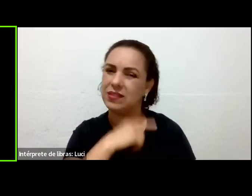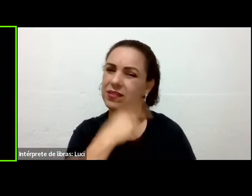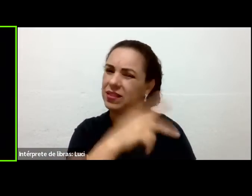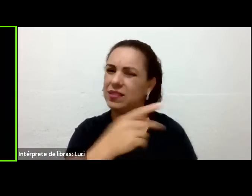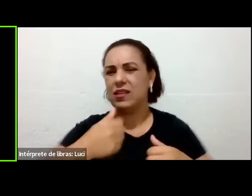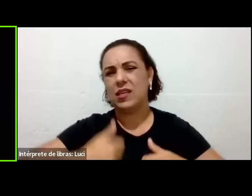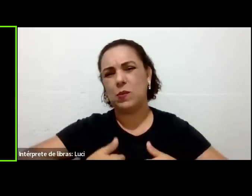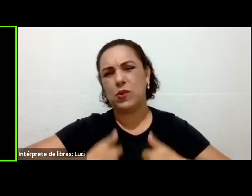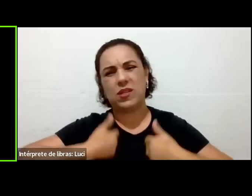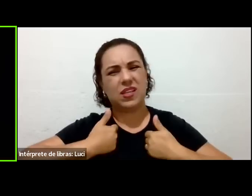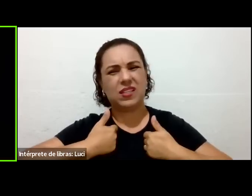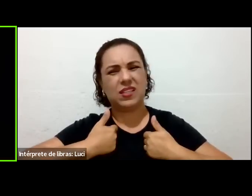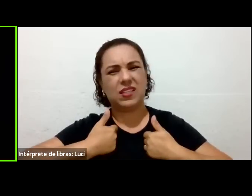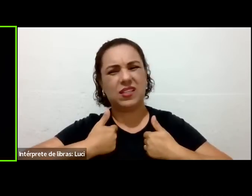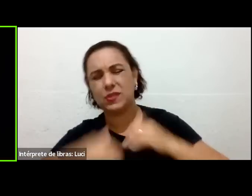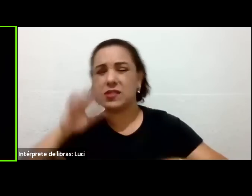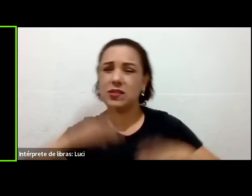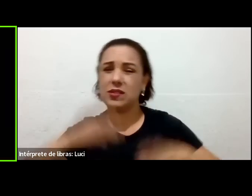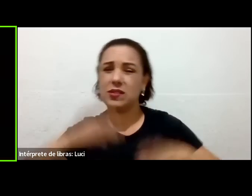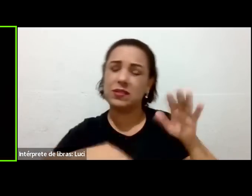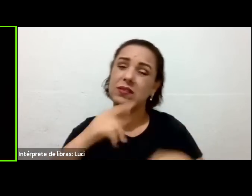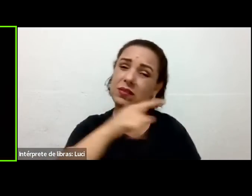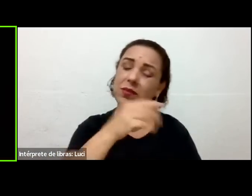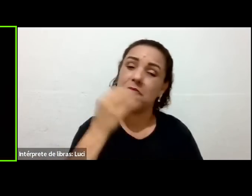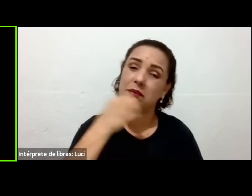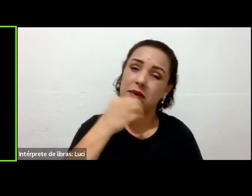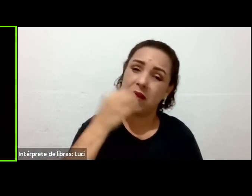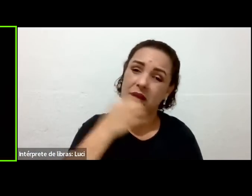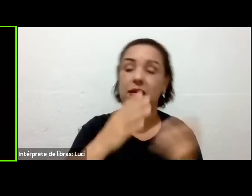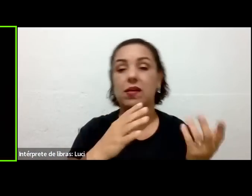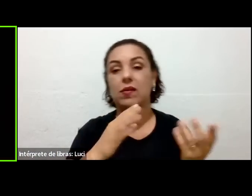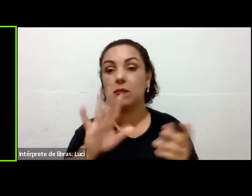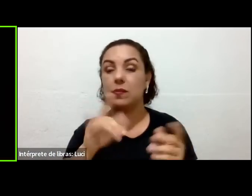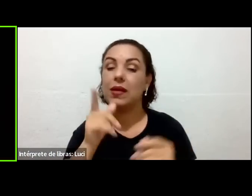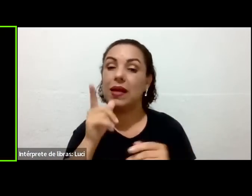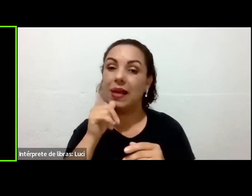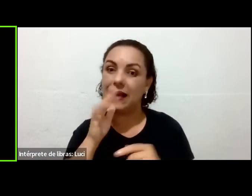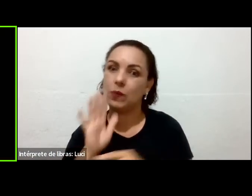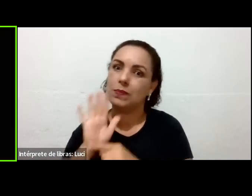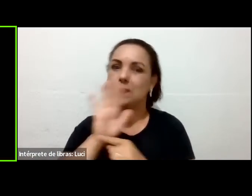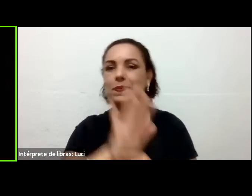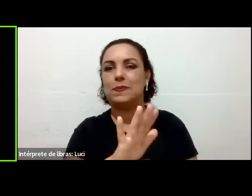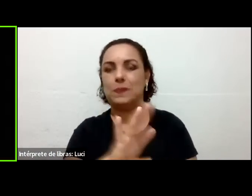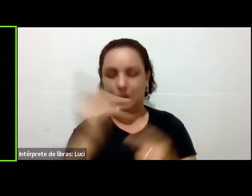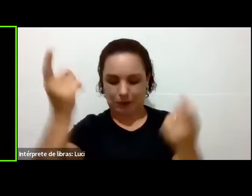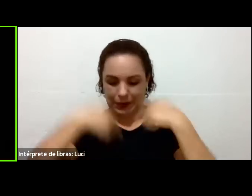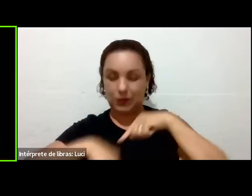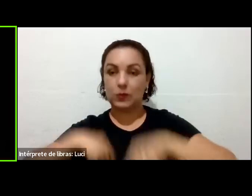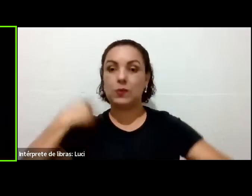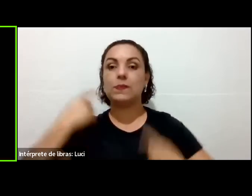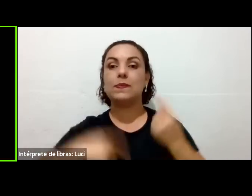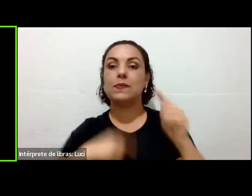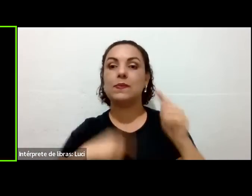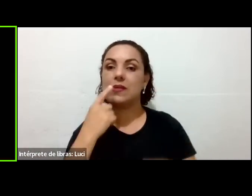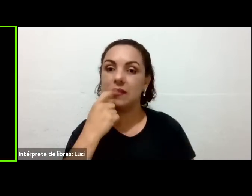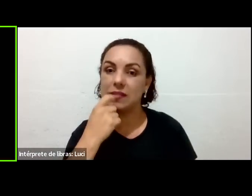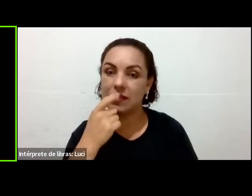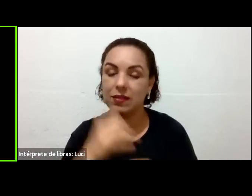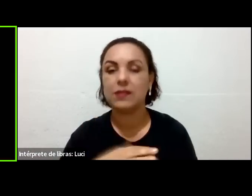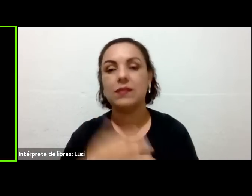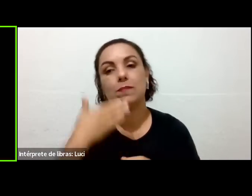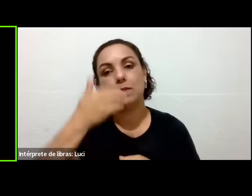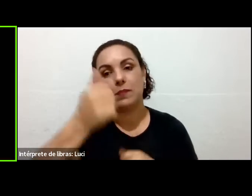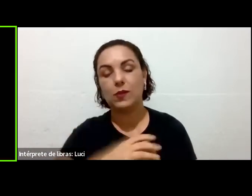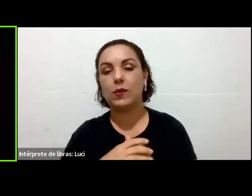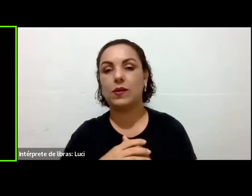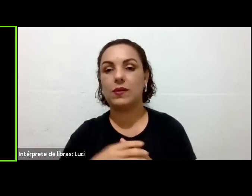ele vai aumentar a imunidade, vai ganhar peso, ele vai ter uma vida mais confortável, né? É nesse sentido,